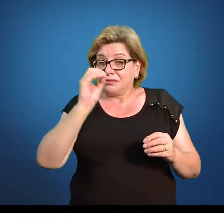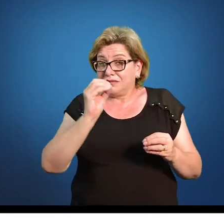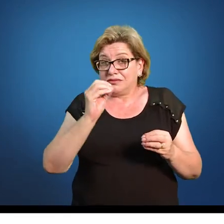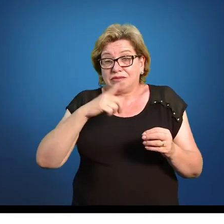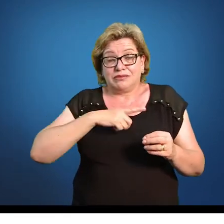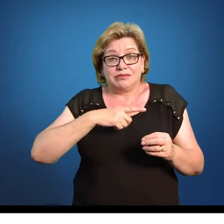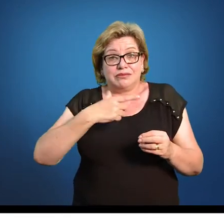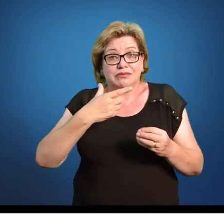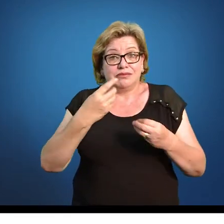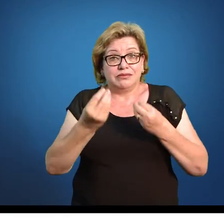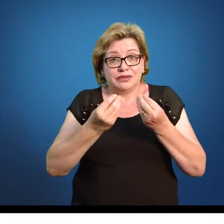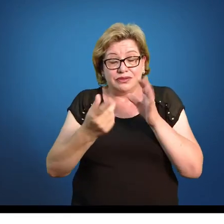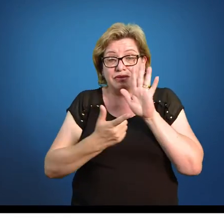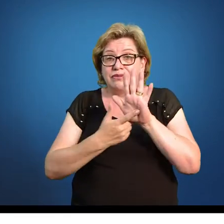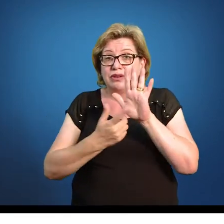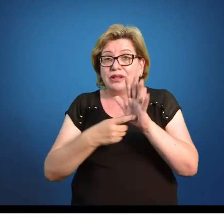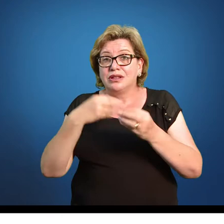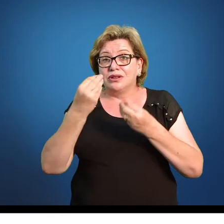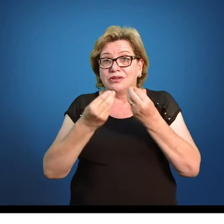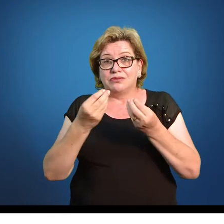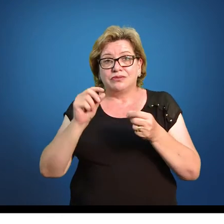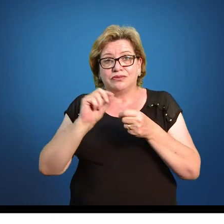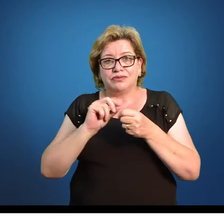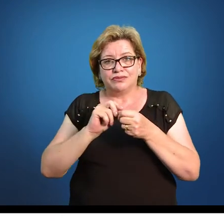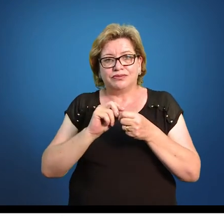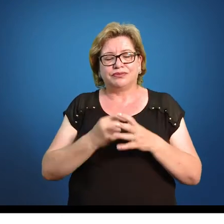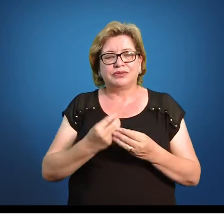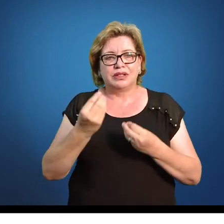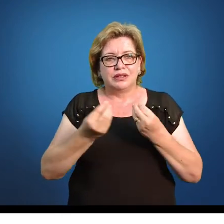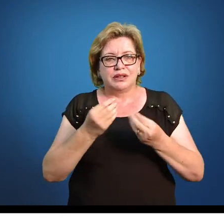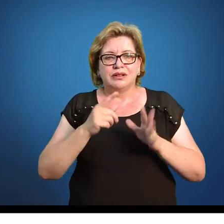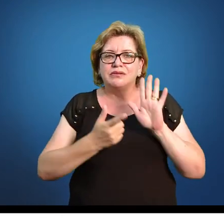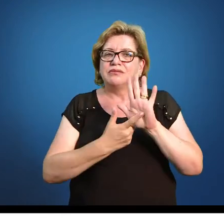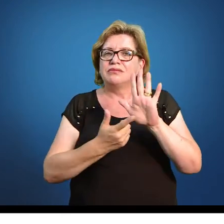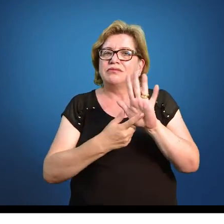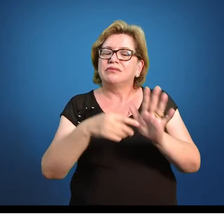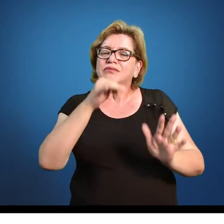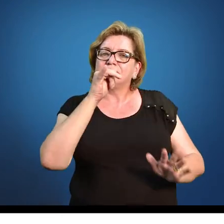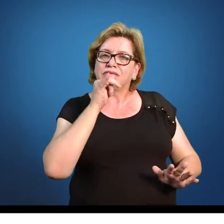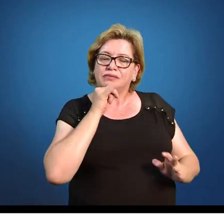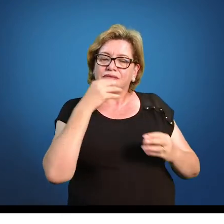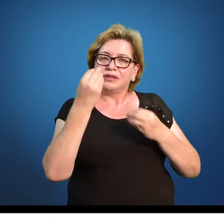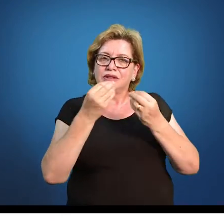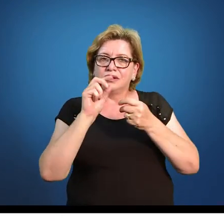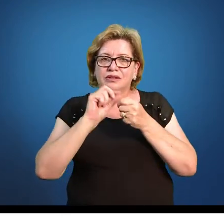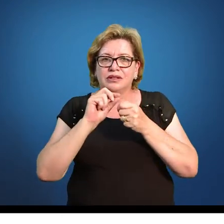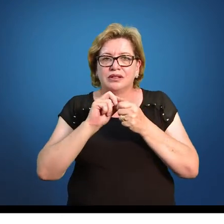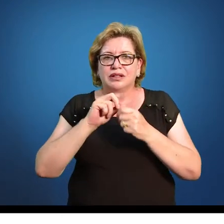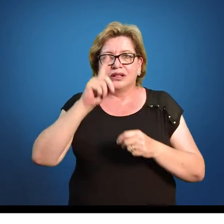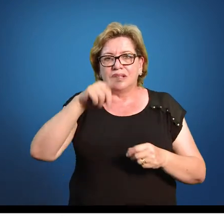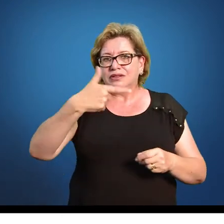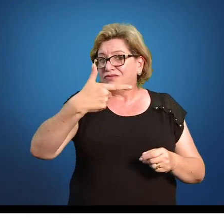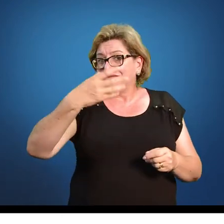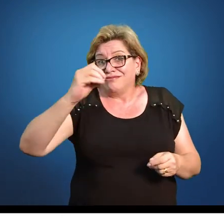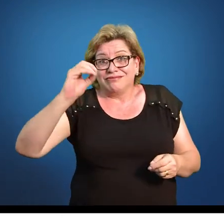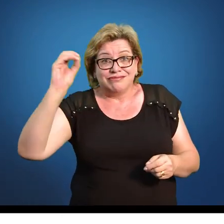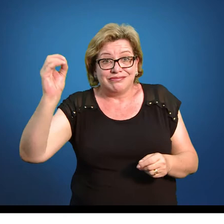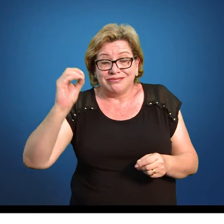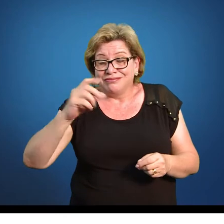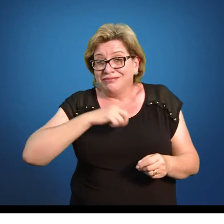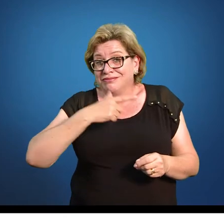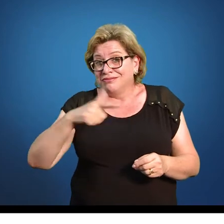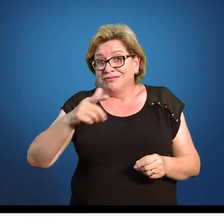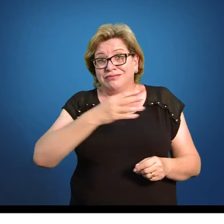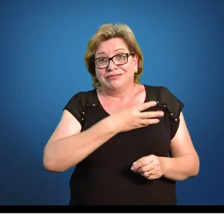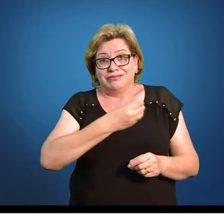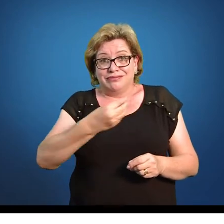que você teria a referência de onde foi retirada essa amostra. Não é o nosso caso. Só para dar o exemplo mesmo do cálculo, você sabe que é 20%.